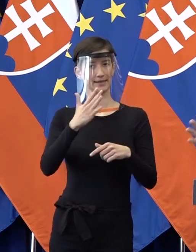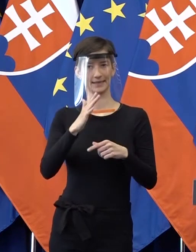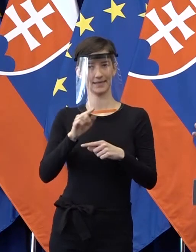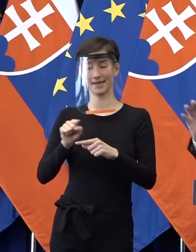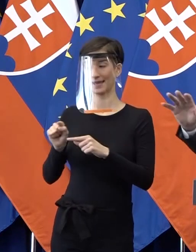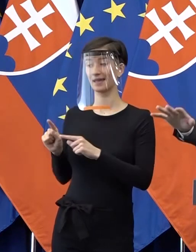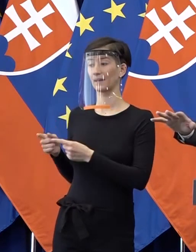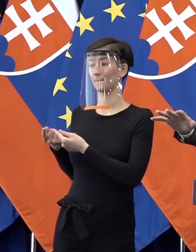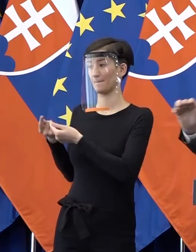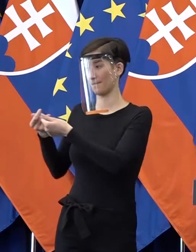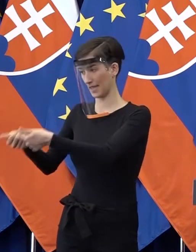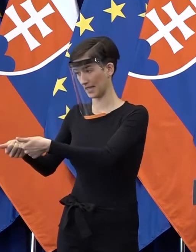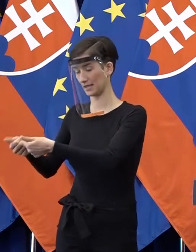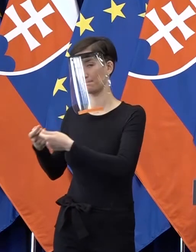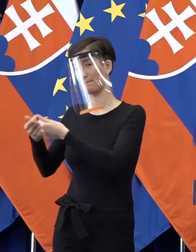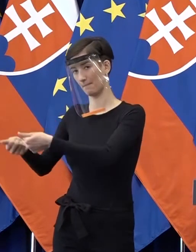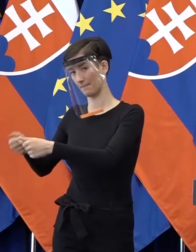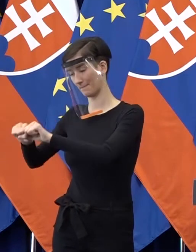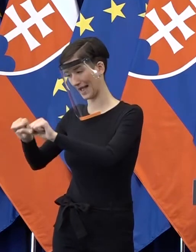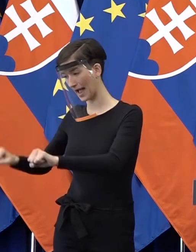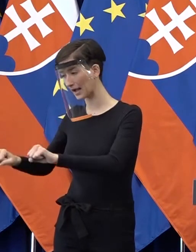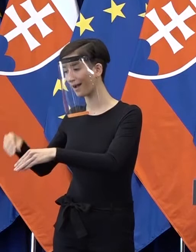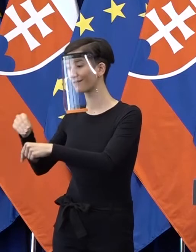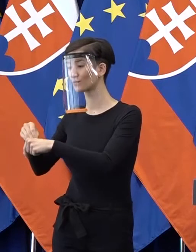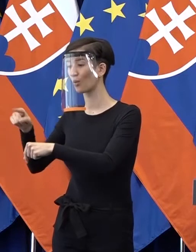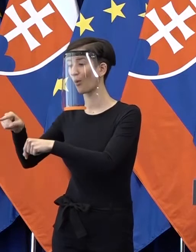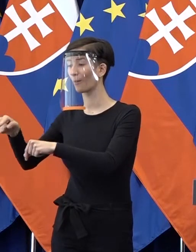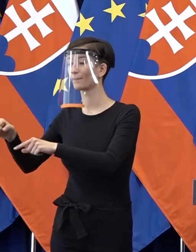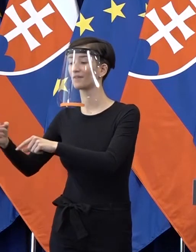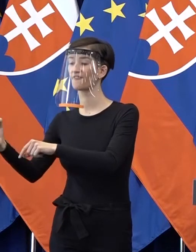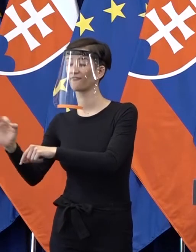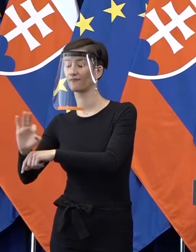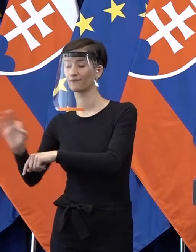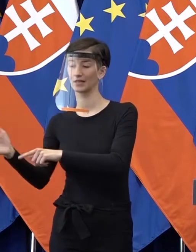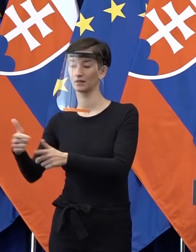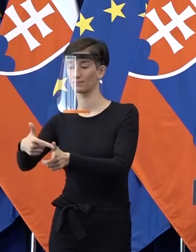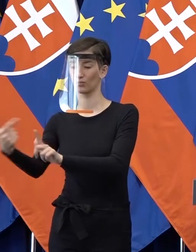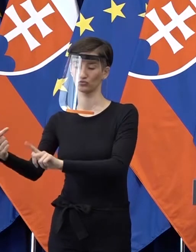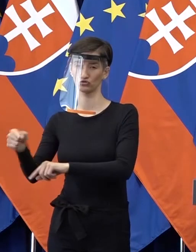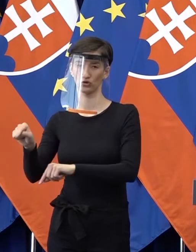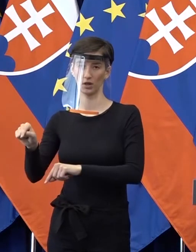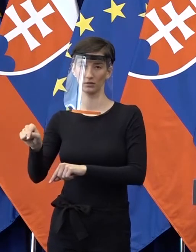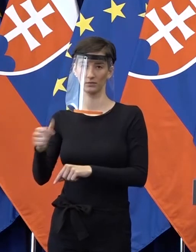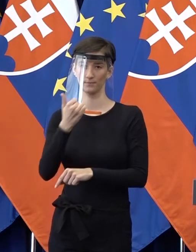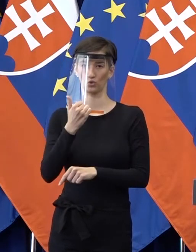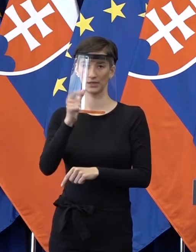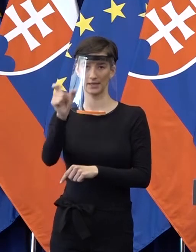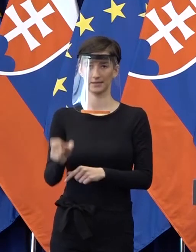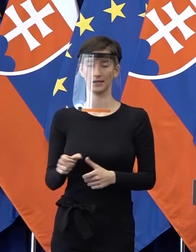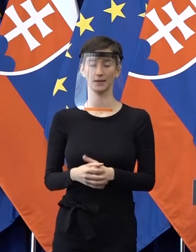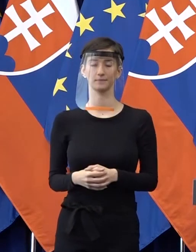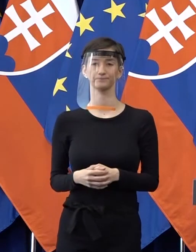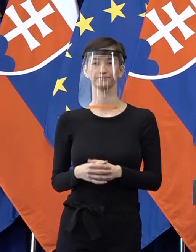ručia, že pomôžte vy potom tým podnikateľom. Takže z tohto pohľadu, keď sa porovnáte, tak sme niekde aj, myslím, že dnes to